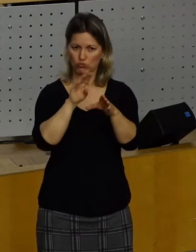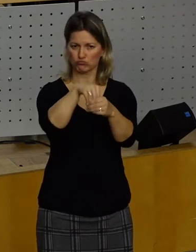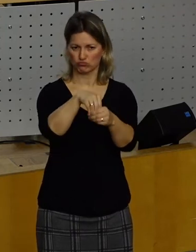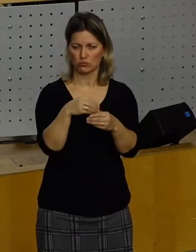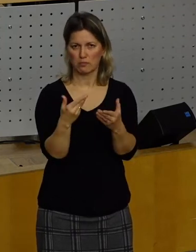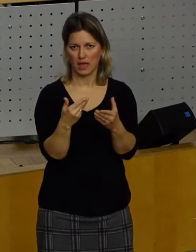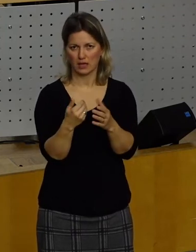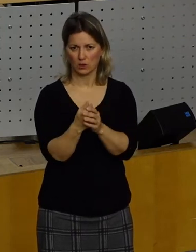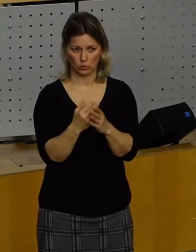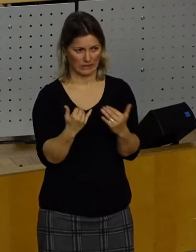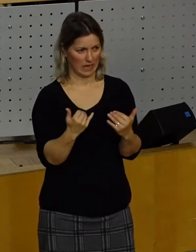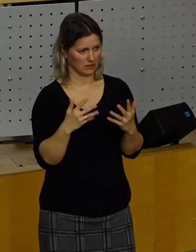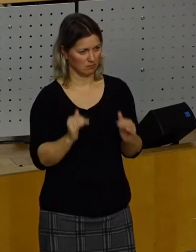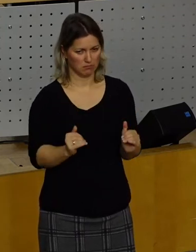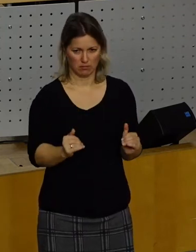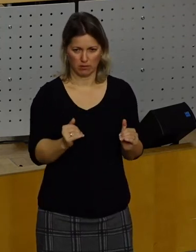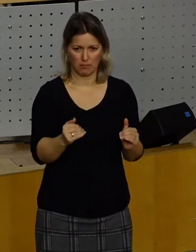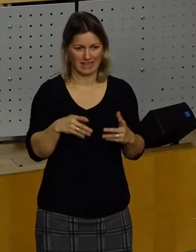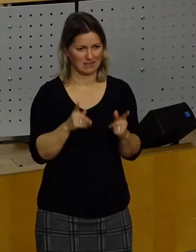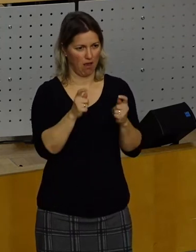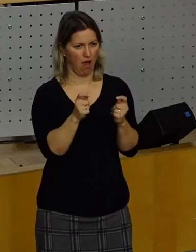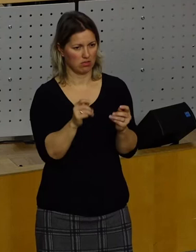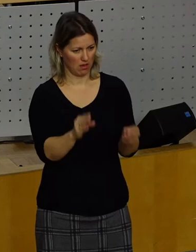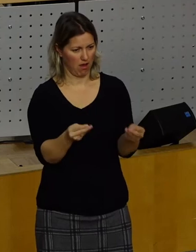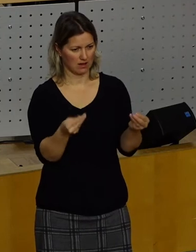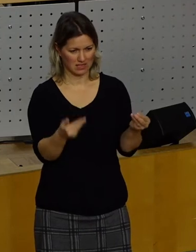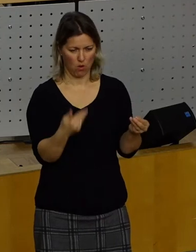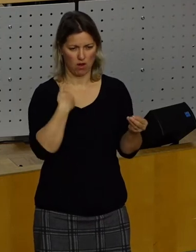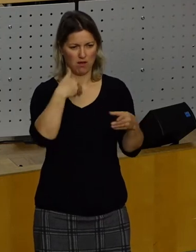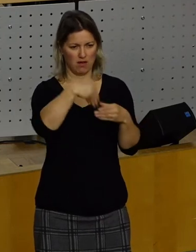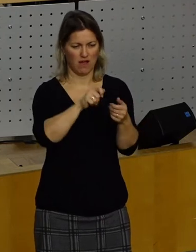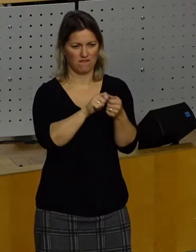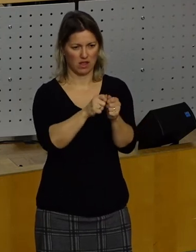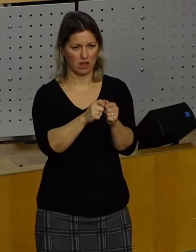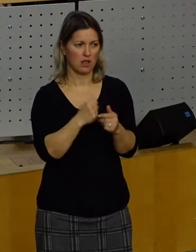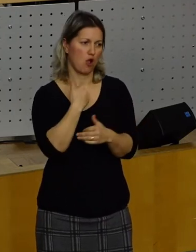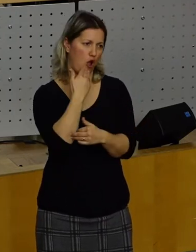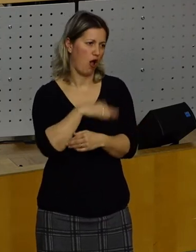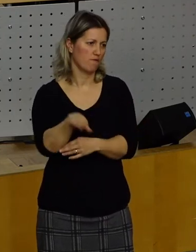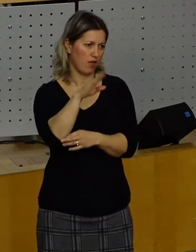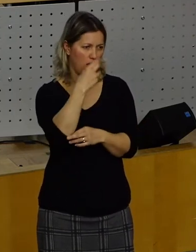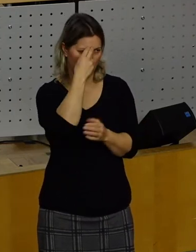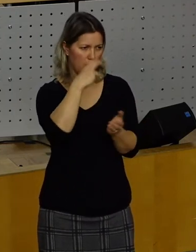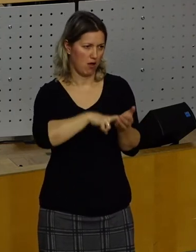ja, jetzt haben Sie so einen veränderten Antrag. Und ich bitte um breite Zustimmung.